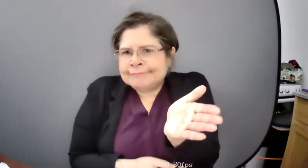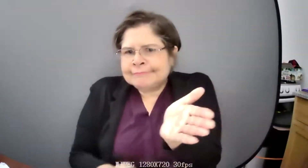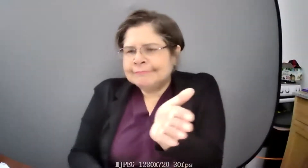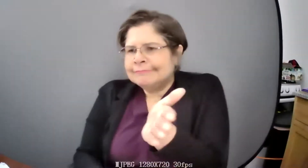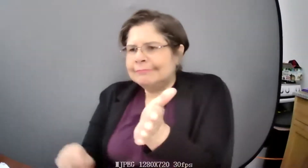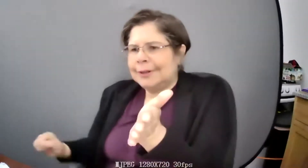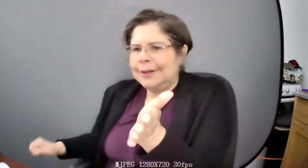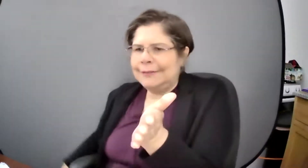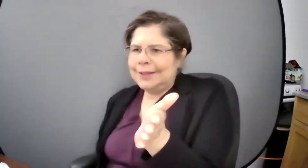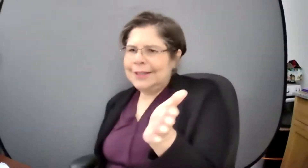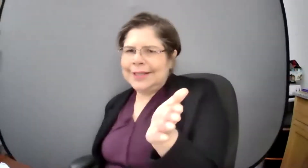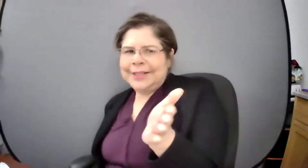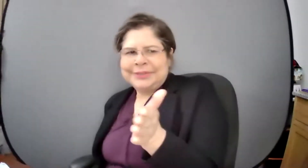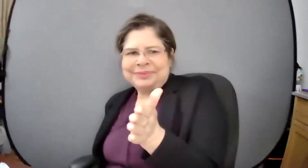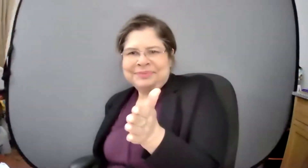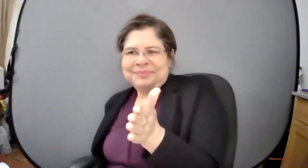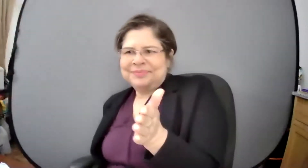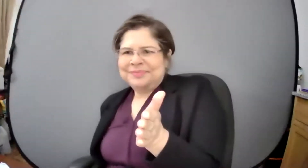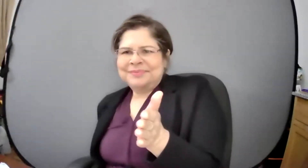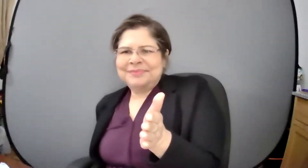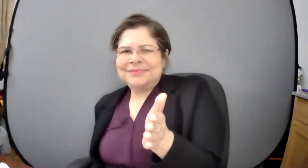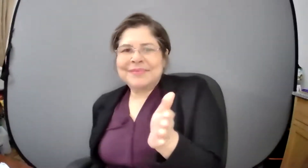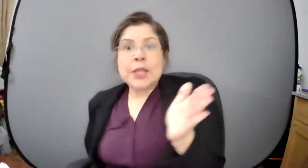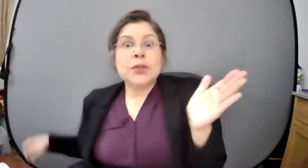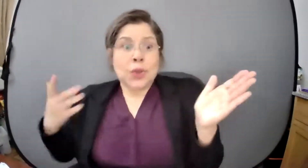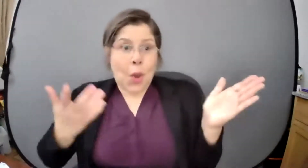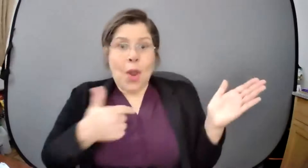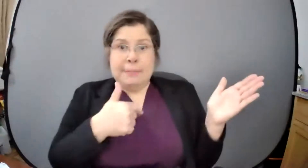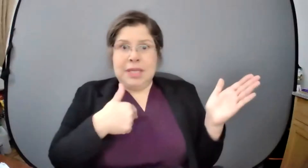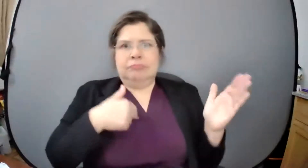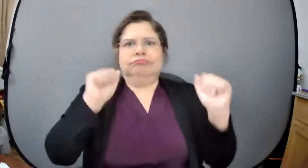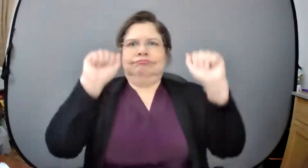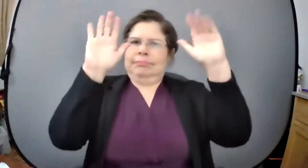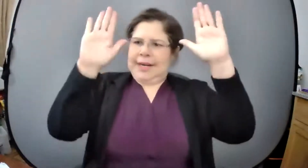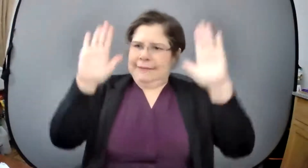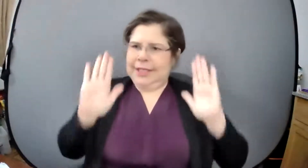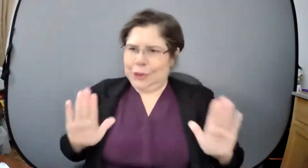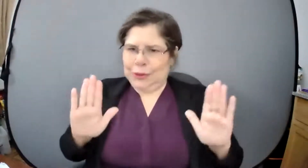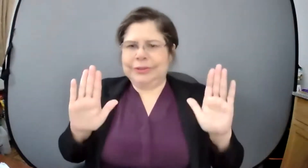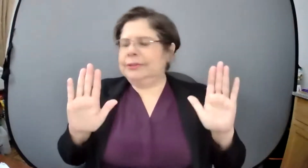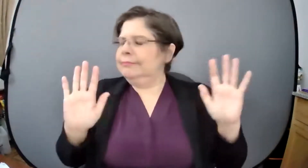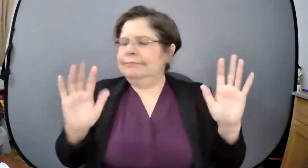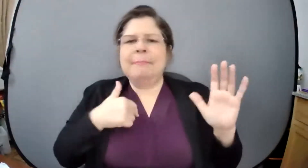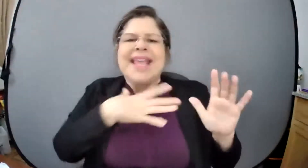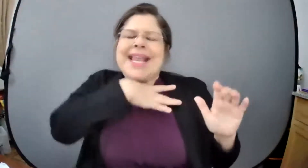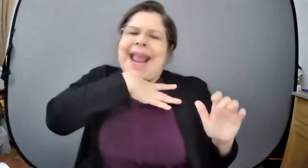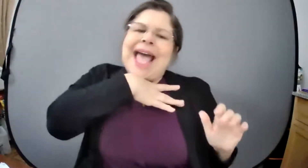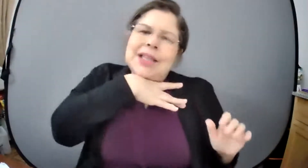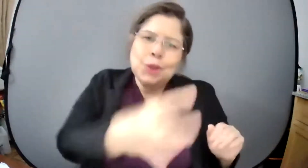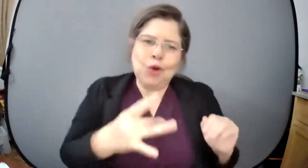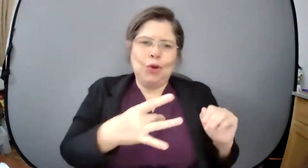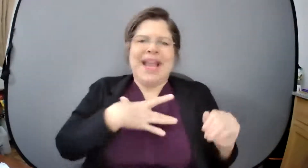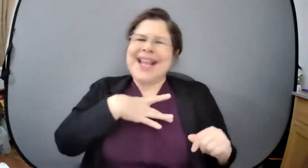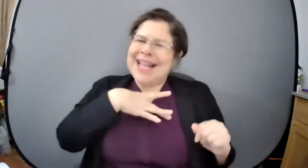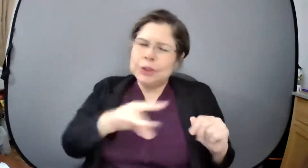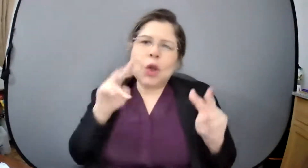interactuar tanto con el video como con las imágenes. El que no sabe leer, con ver las